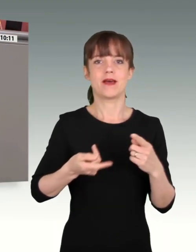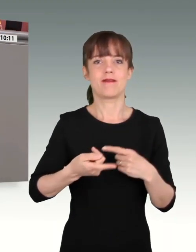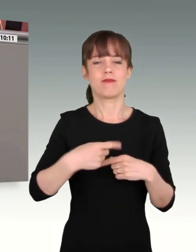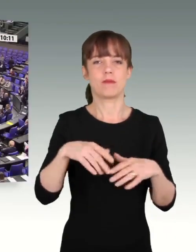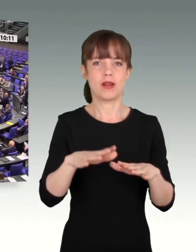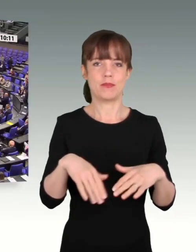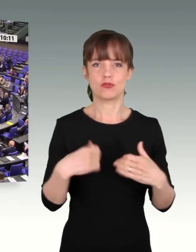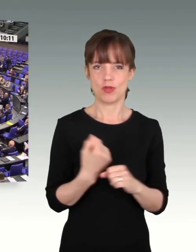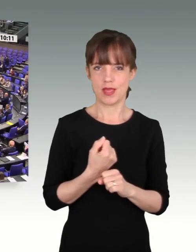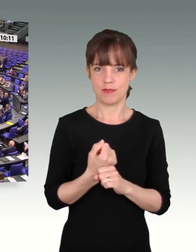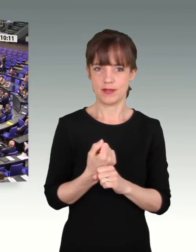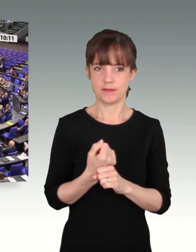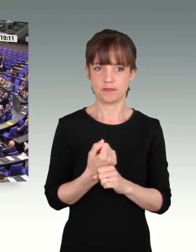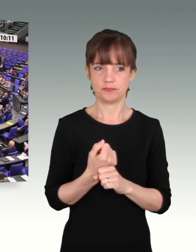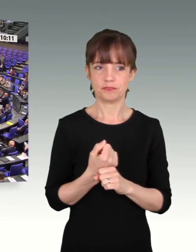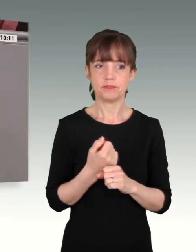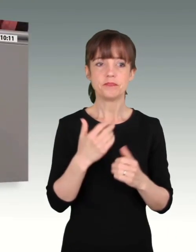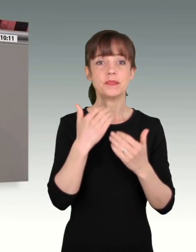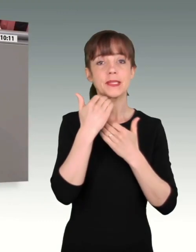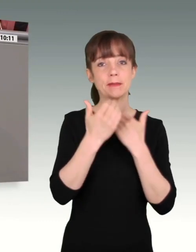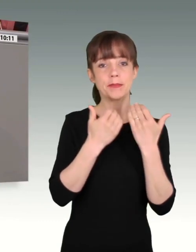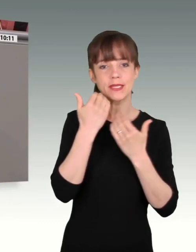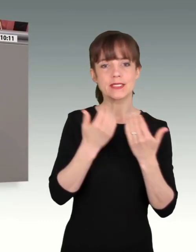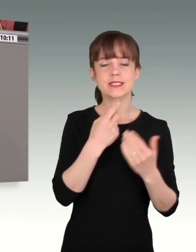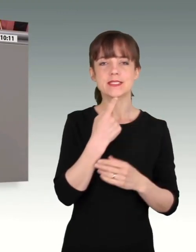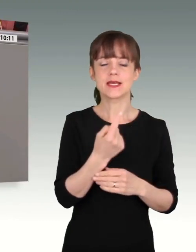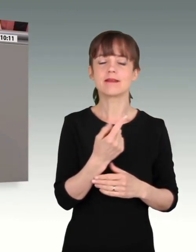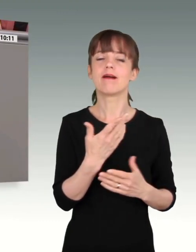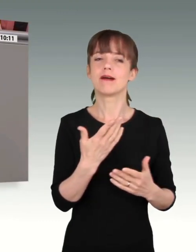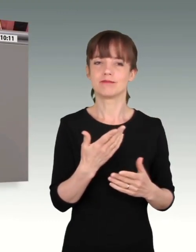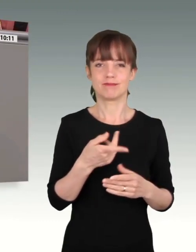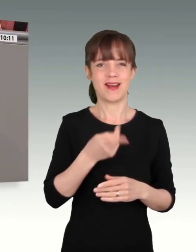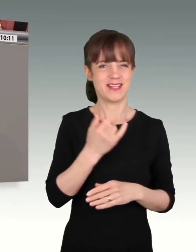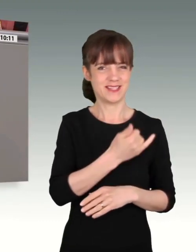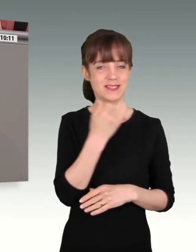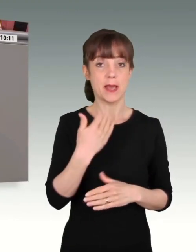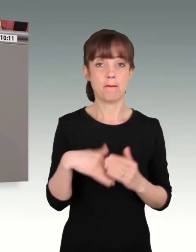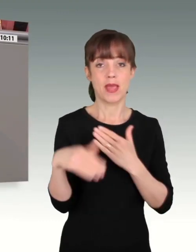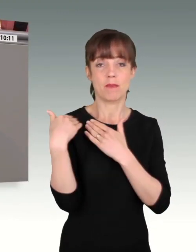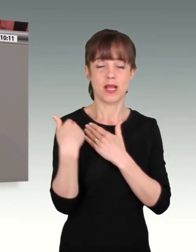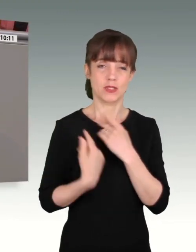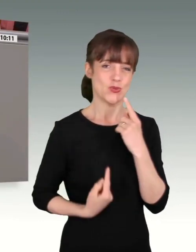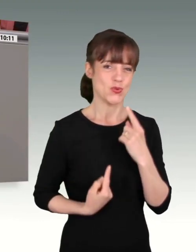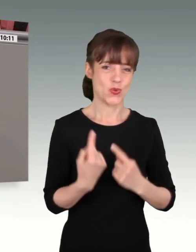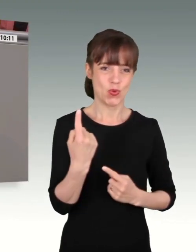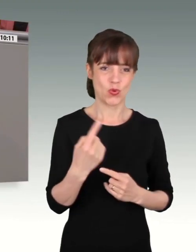Der Bericht zeigt, die Mehrbelastung der Truppe im letzten Jahr war enorm. Im Rahmen der Amtshilfe haben Soldatinnen viel auch das getan, was eben